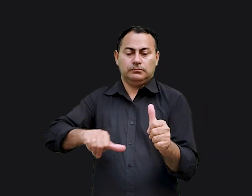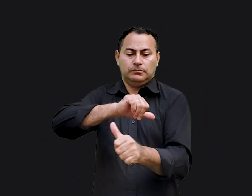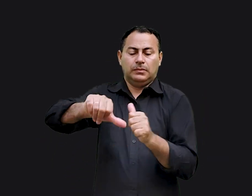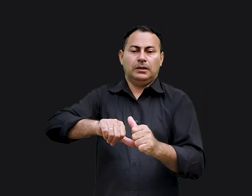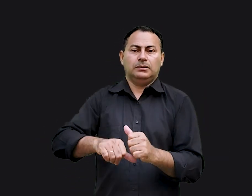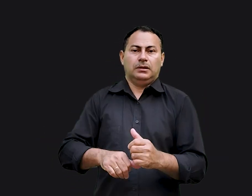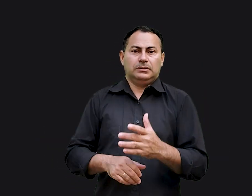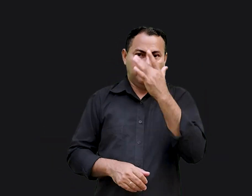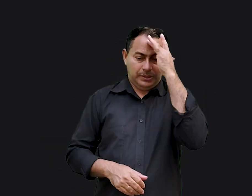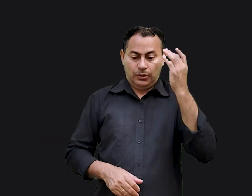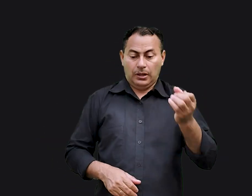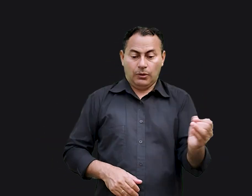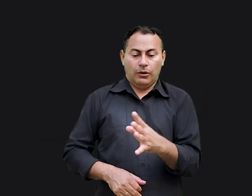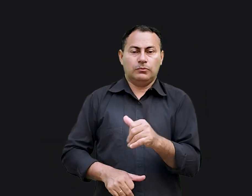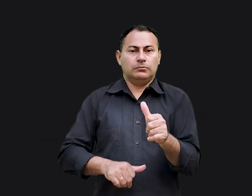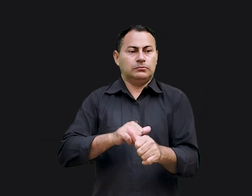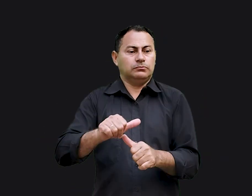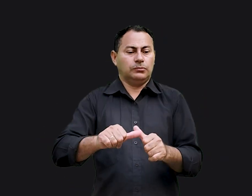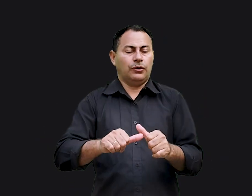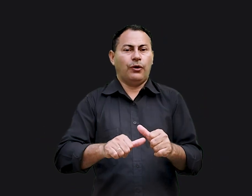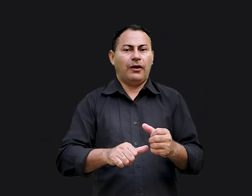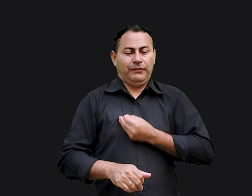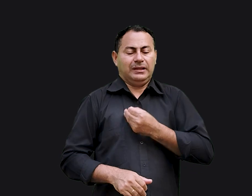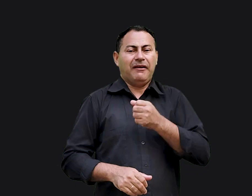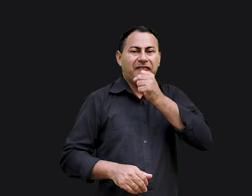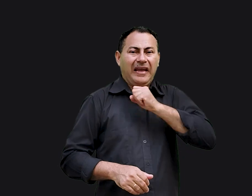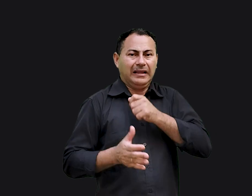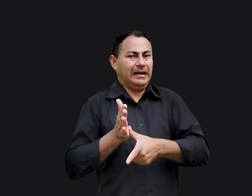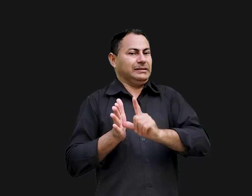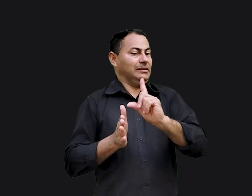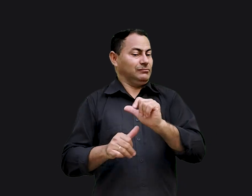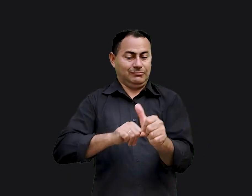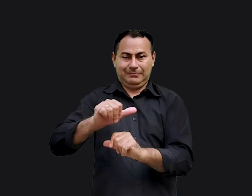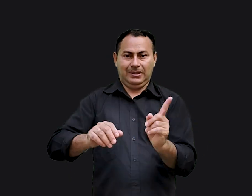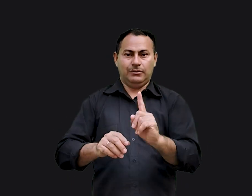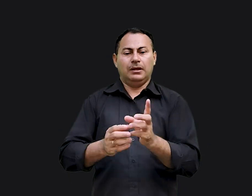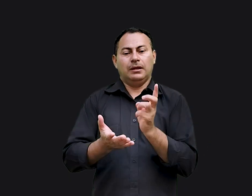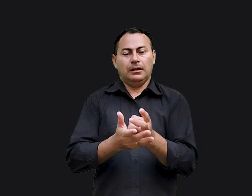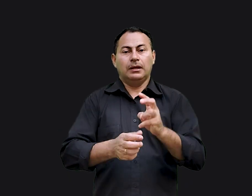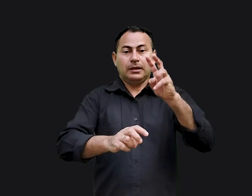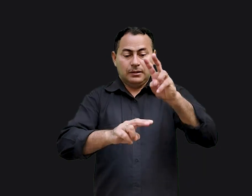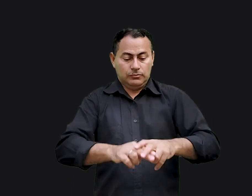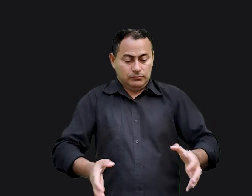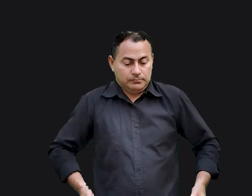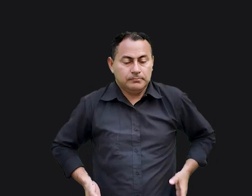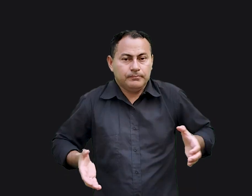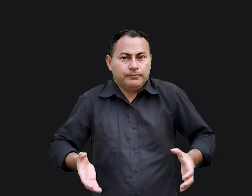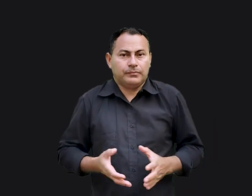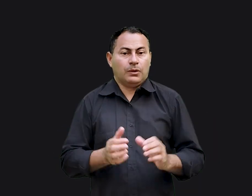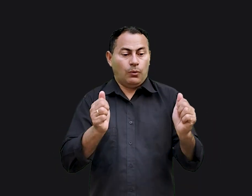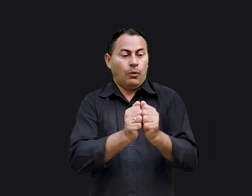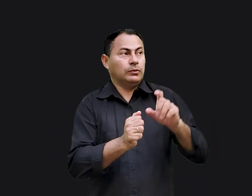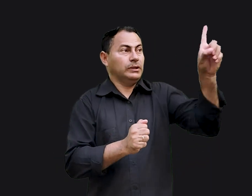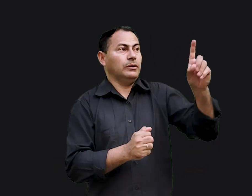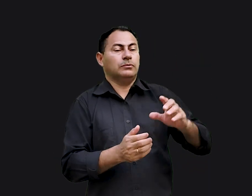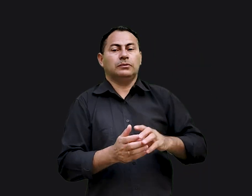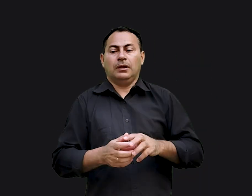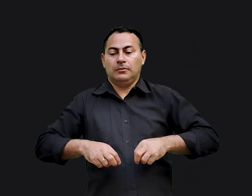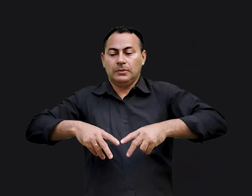Ela não trocaria esse vaso novo com Deus pelo velho sem ele. Ela prefere estar sobre uma cadeira de rodas com Deus